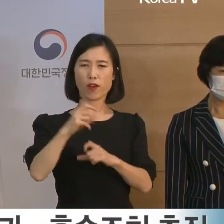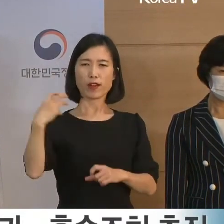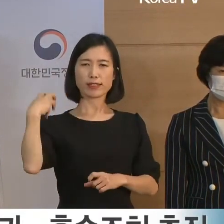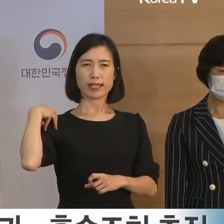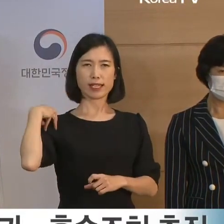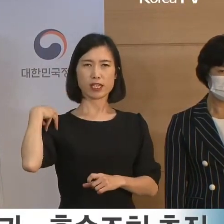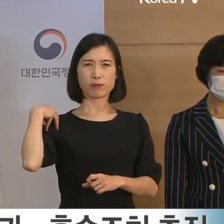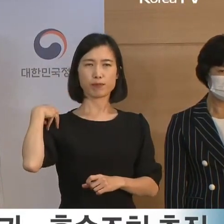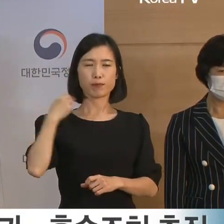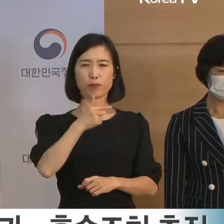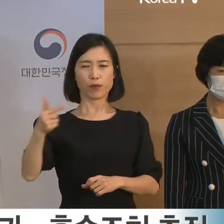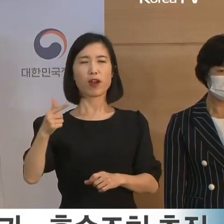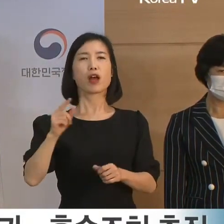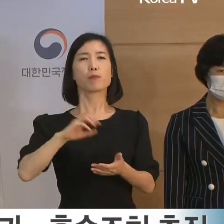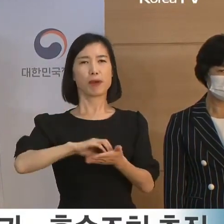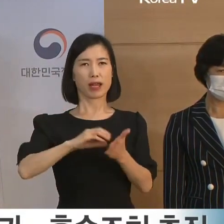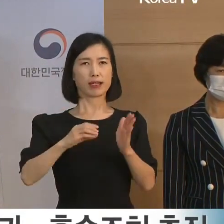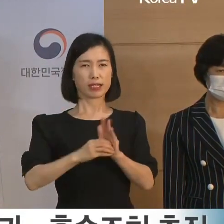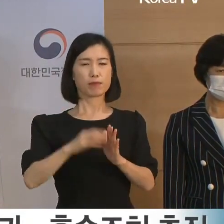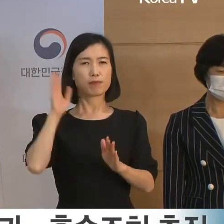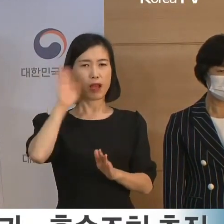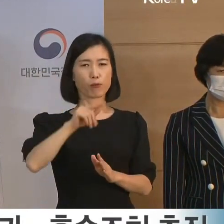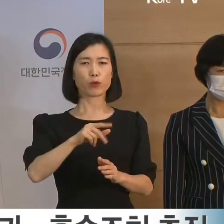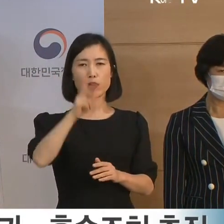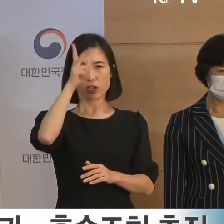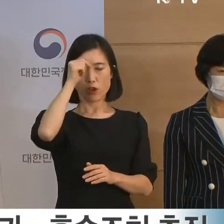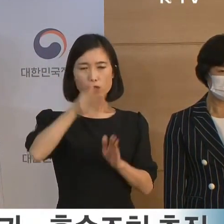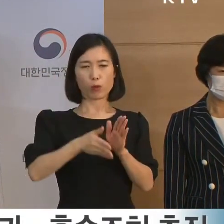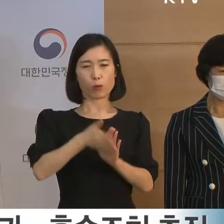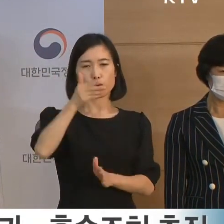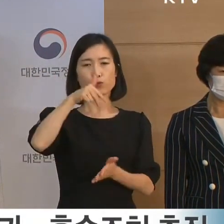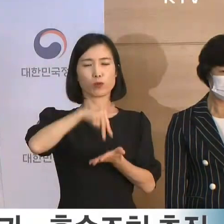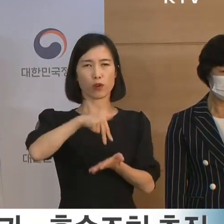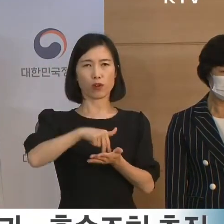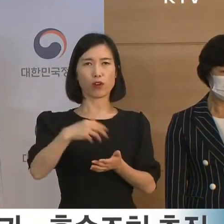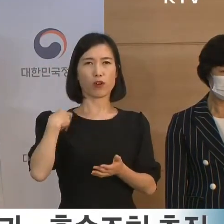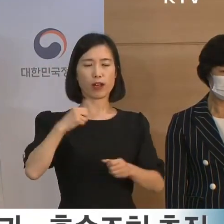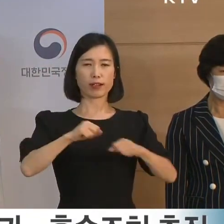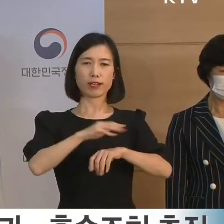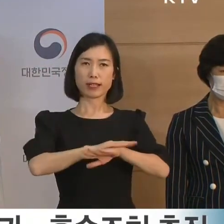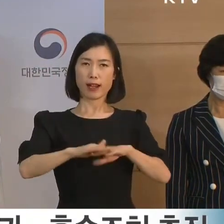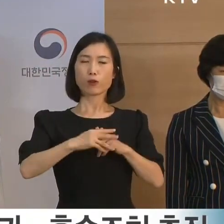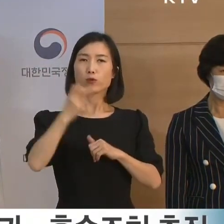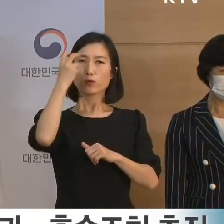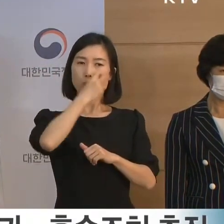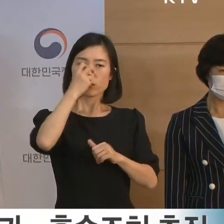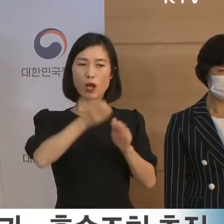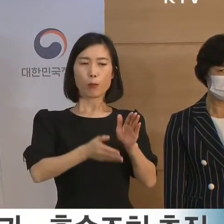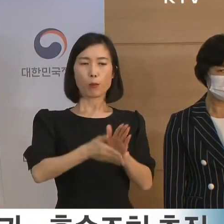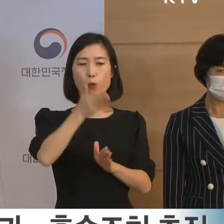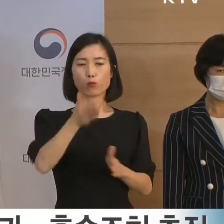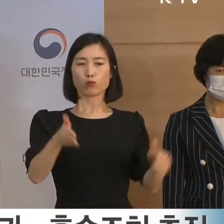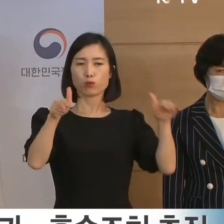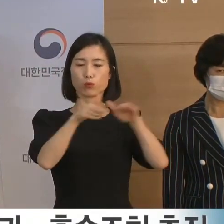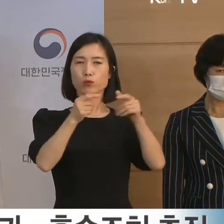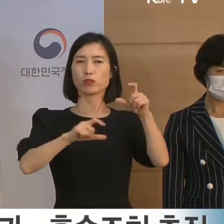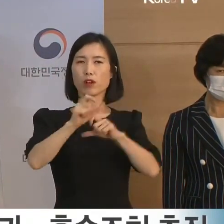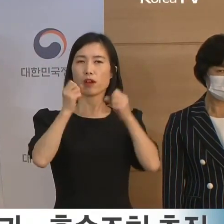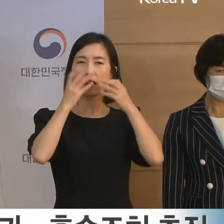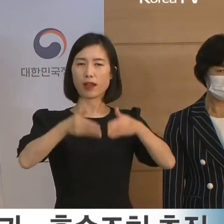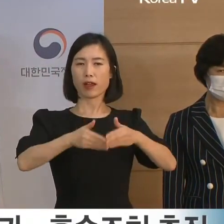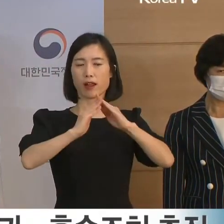위하여 경찰 수사의 컨트롤타워 역할을 수행할 국가수사본부를 신설하기로 하였습니다.